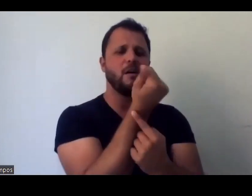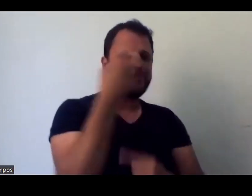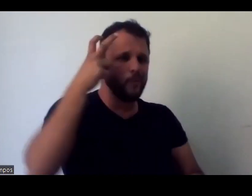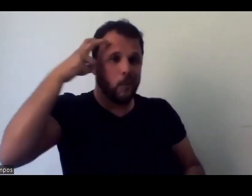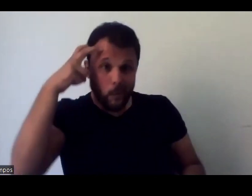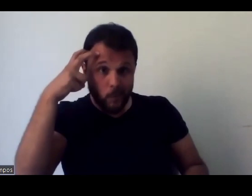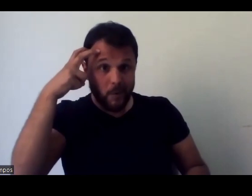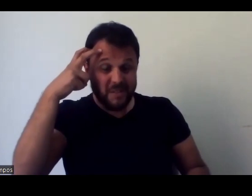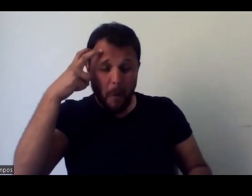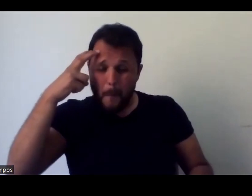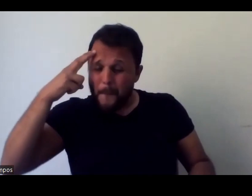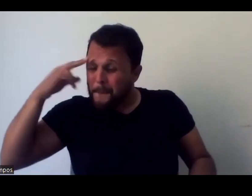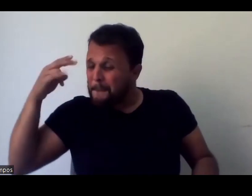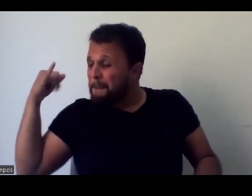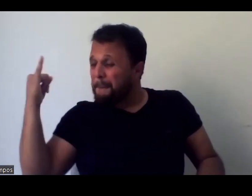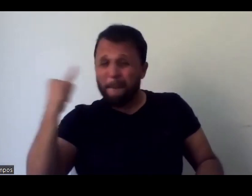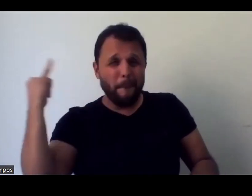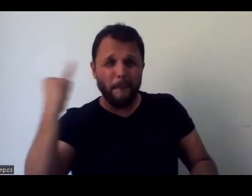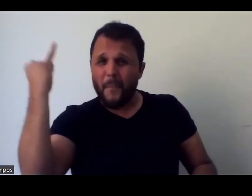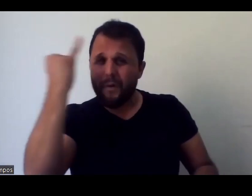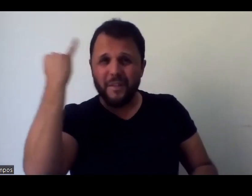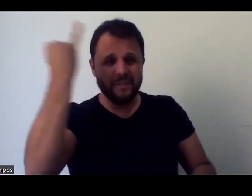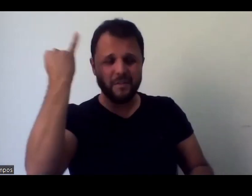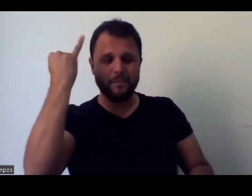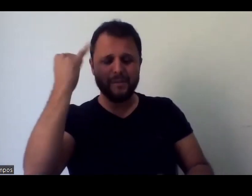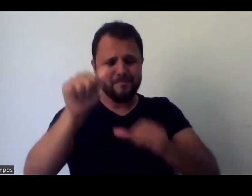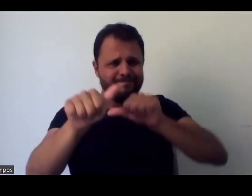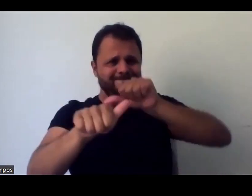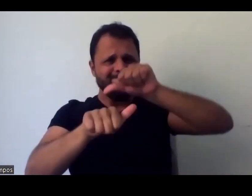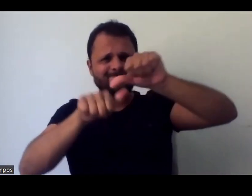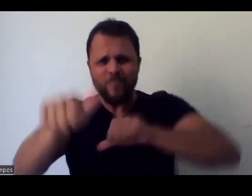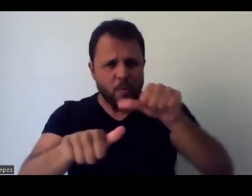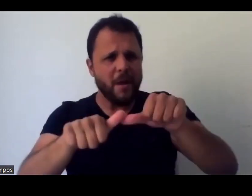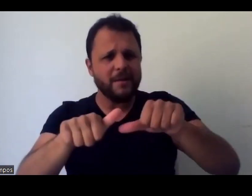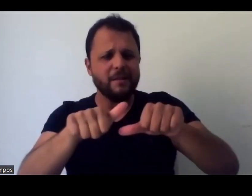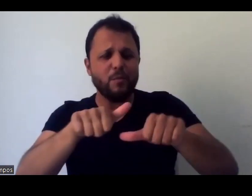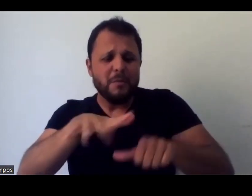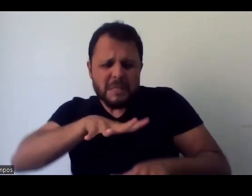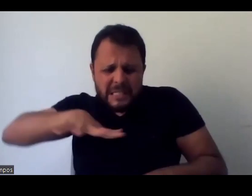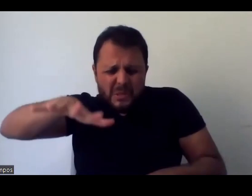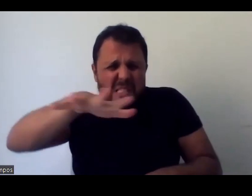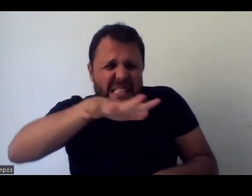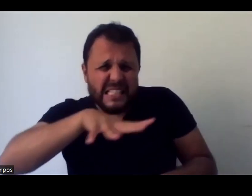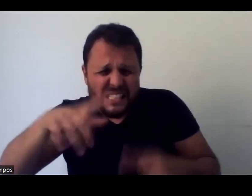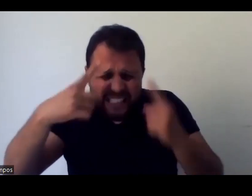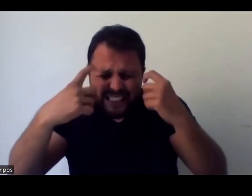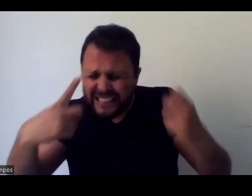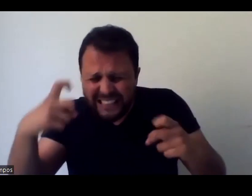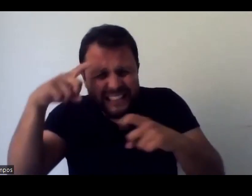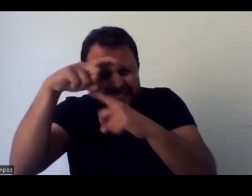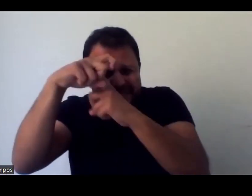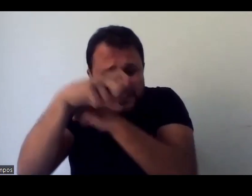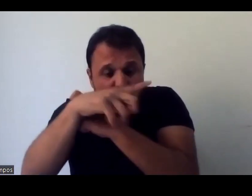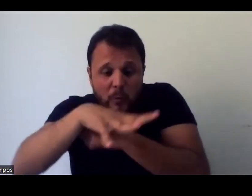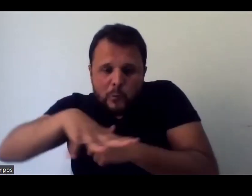fundamentais, né, que fazem essa mudança que a Viviane nos convoca, vamos sair da desgraça, né, e vamos para outro lugar, e esse outro